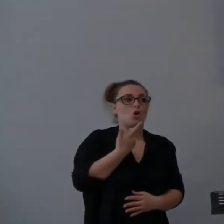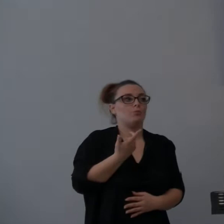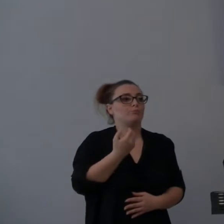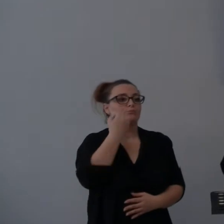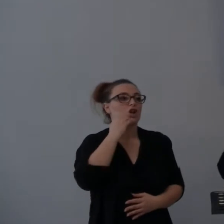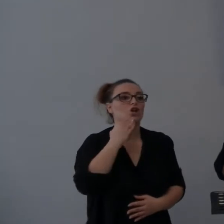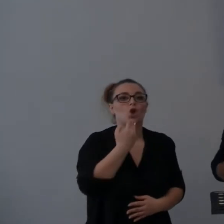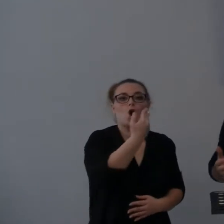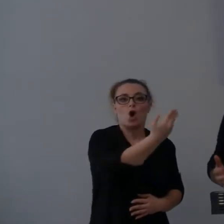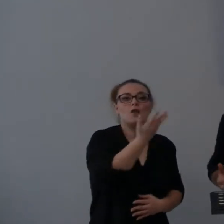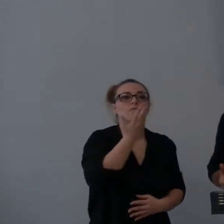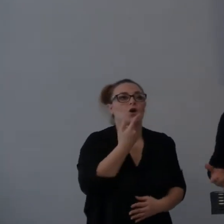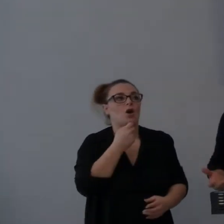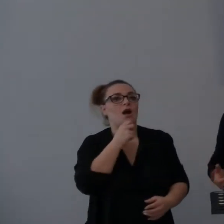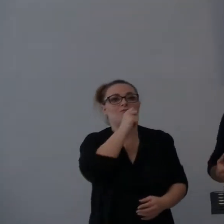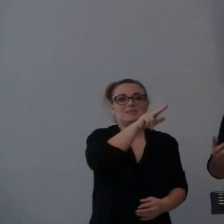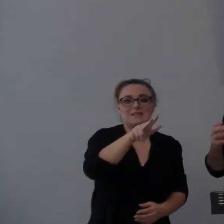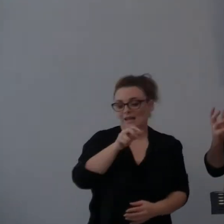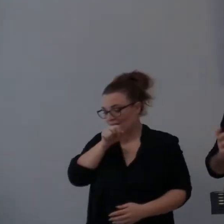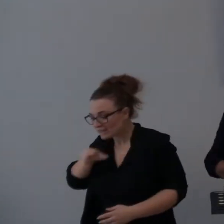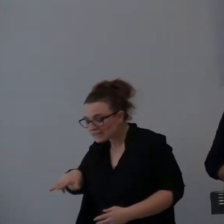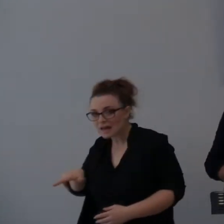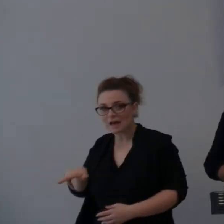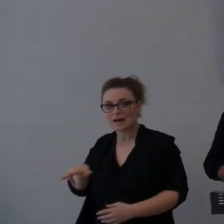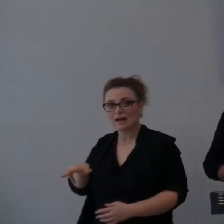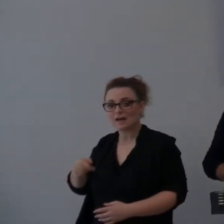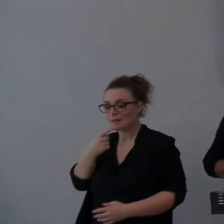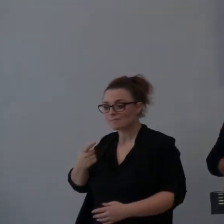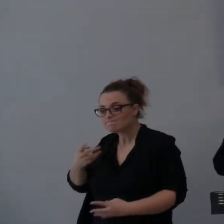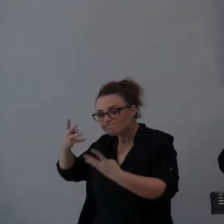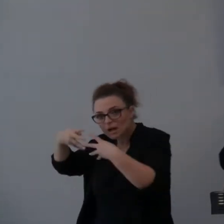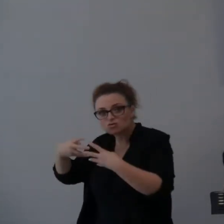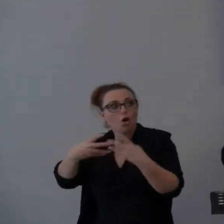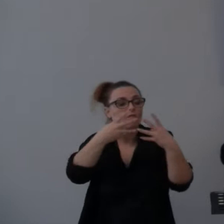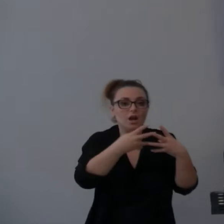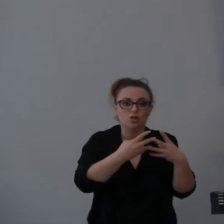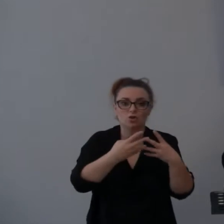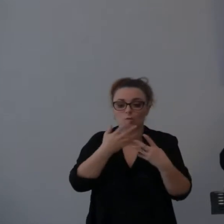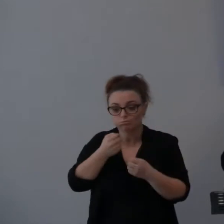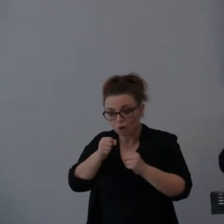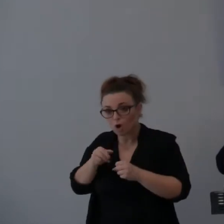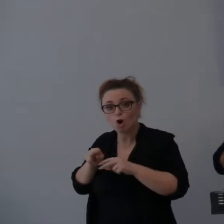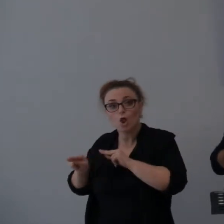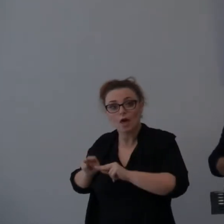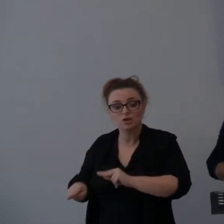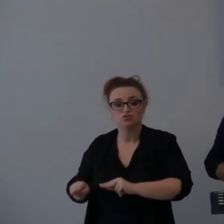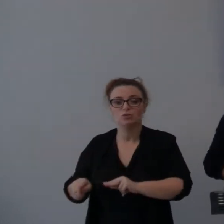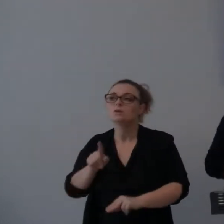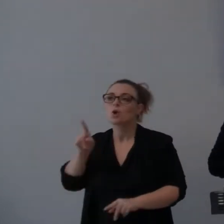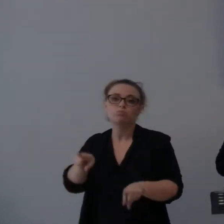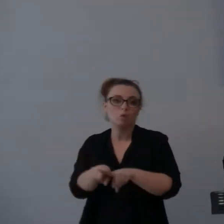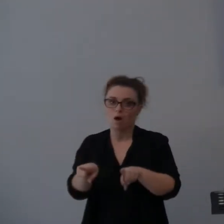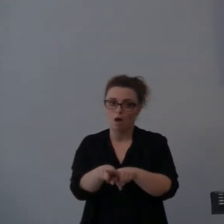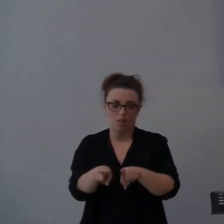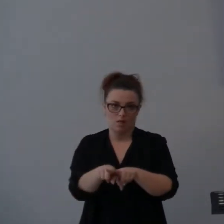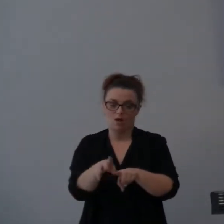lui, siamo pronti a correggere o fargli ragionare. Quindi Dio sì, nella sua ira vuole correggere